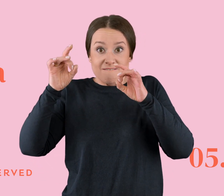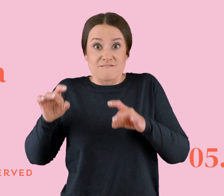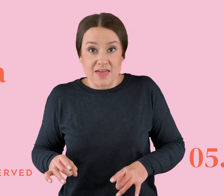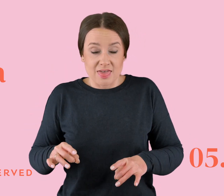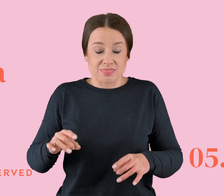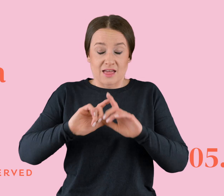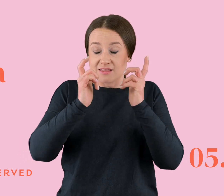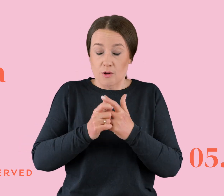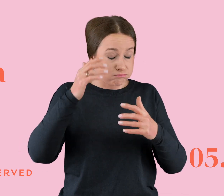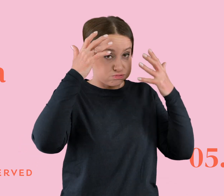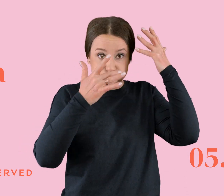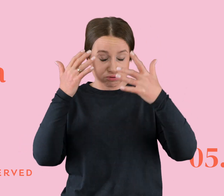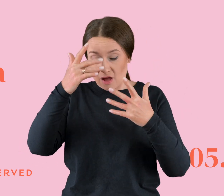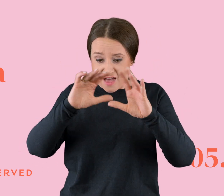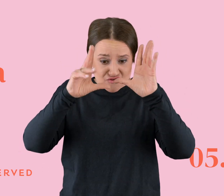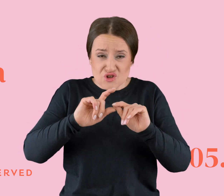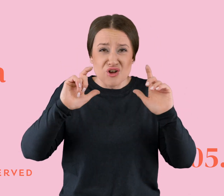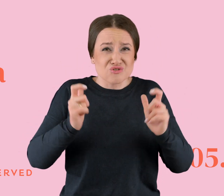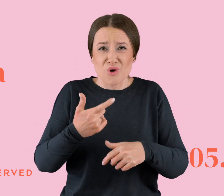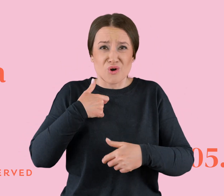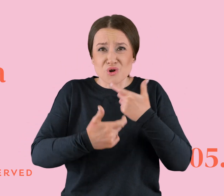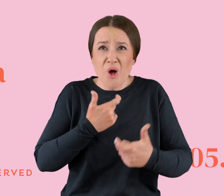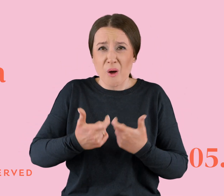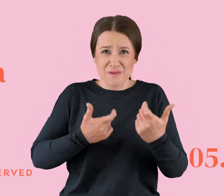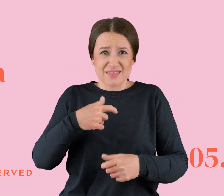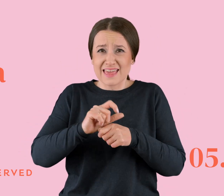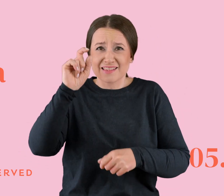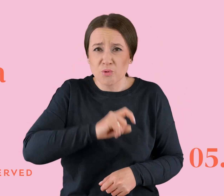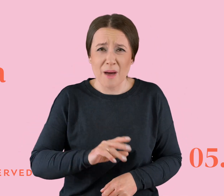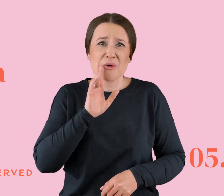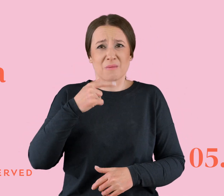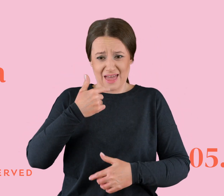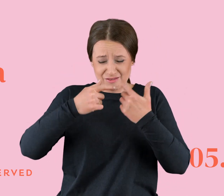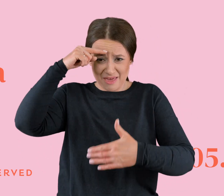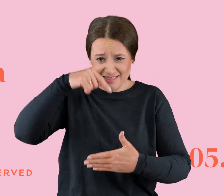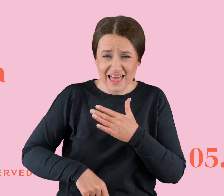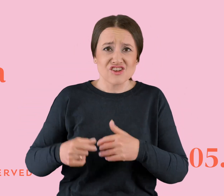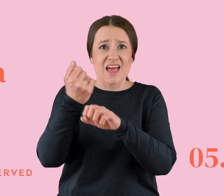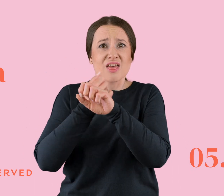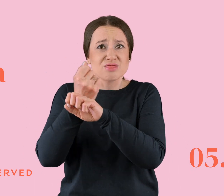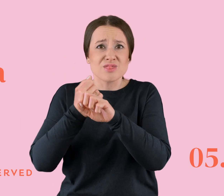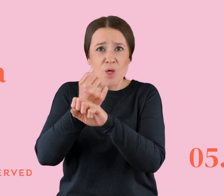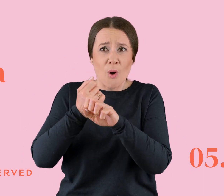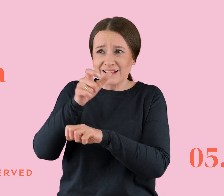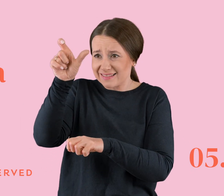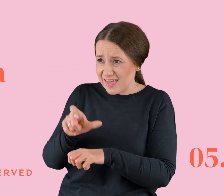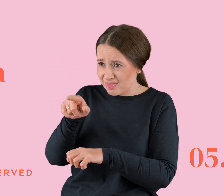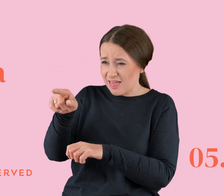wszystko, co robicie jest w ogóle złe. Straszenie jakąś zdradą tutaj jest. Albo tym, że dookoła toksyny lata wiele much. Co by się w